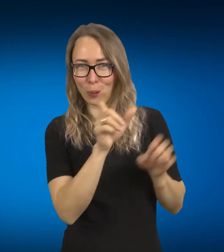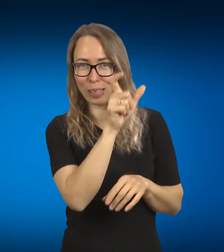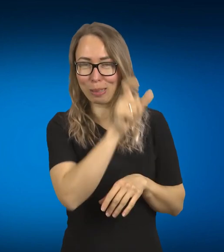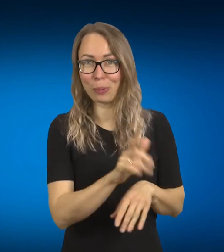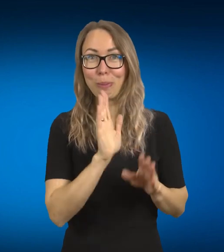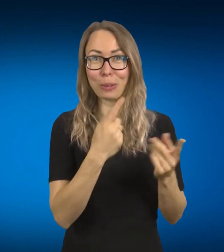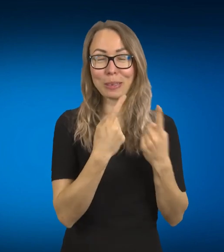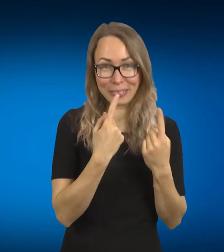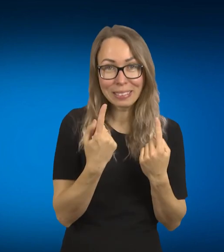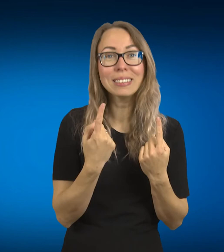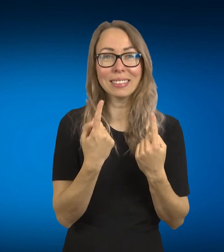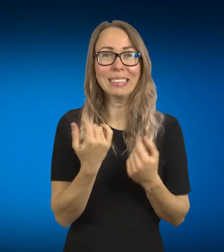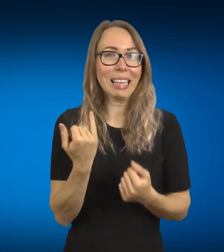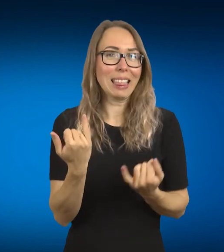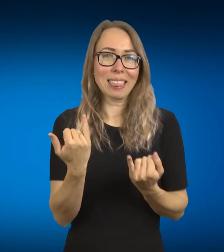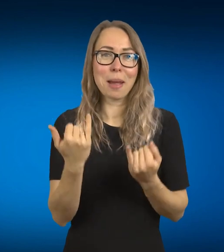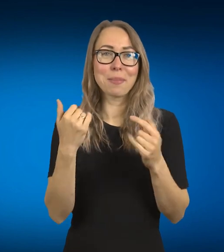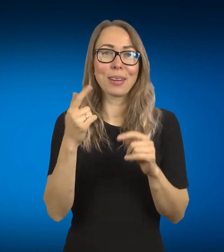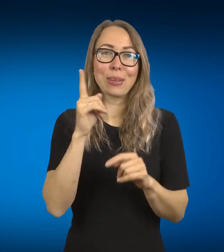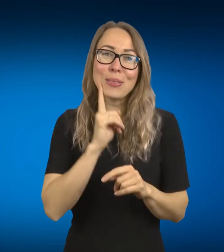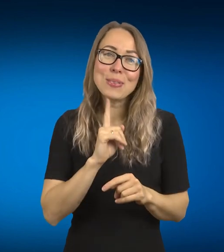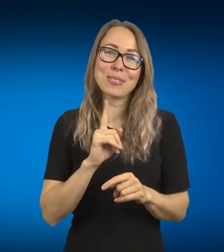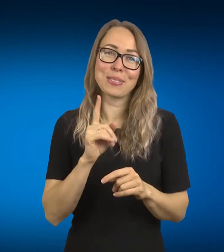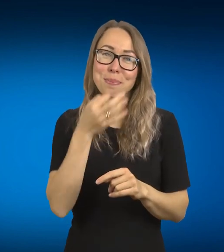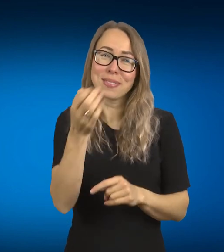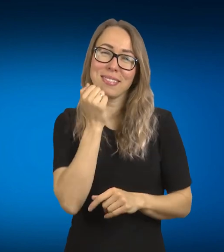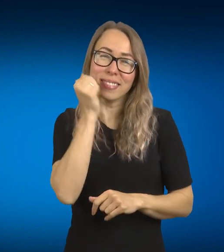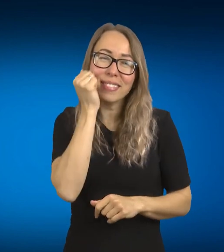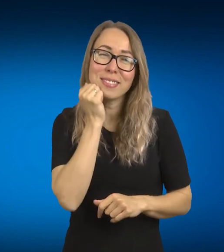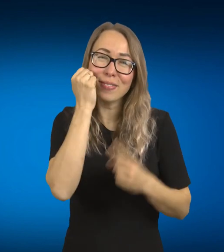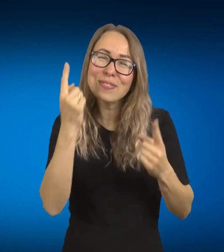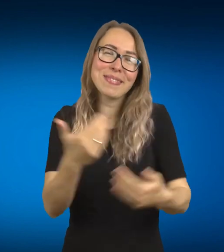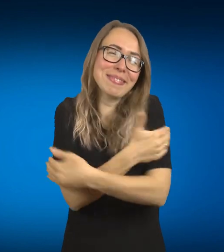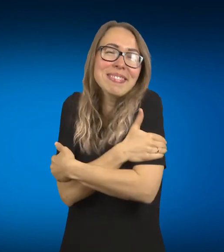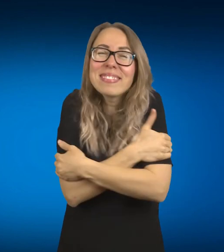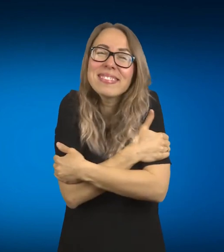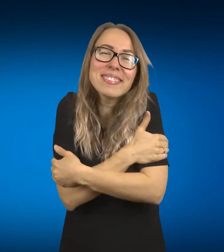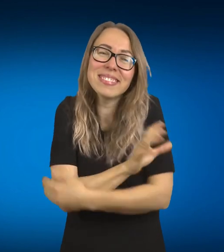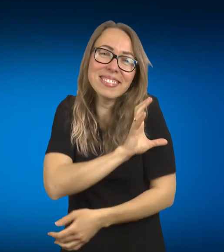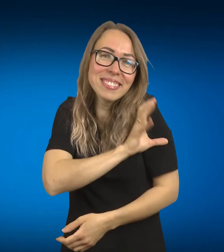Tai dar kartą tau labai labai ačiū, apkavinus stipriai stipriai ir iki labai labai grei.